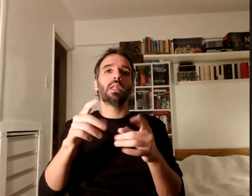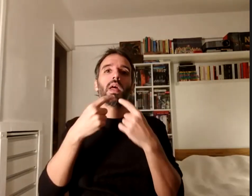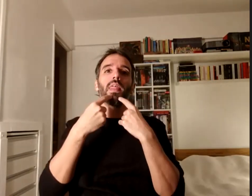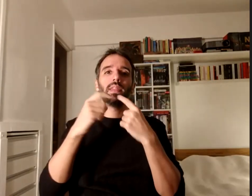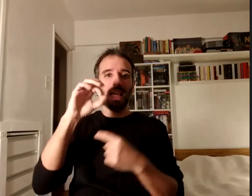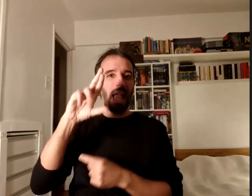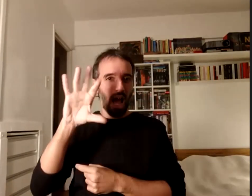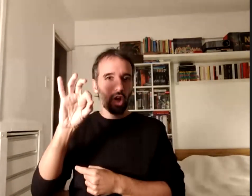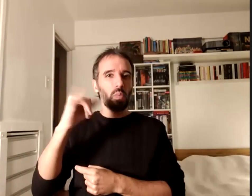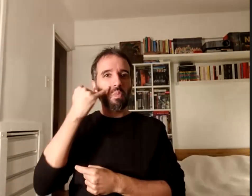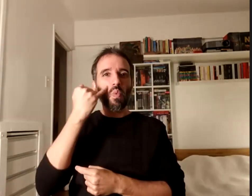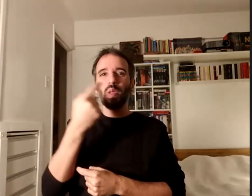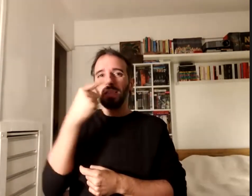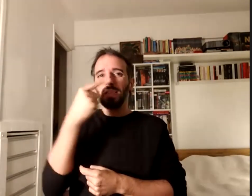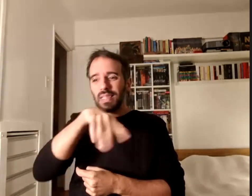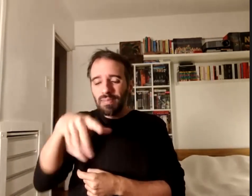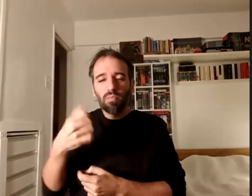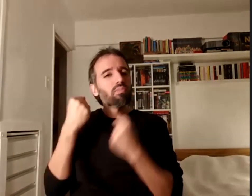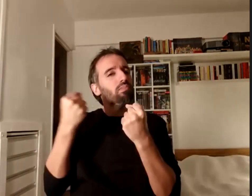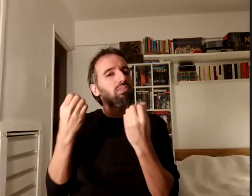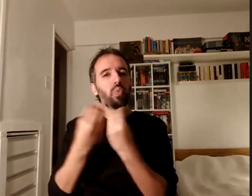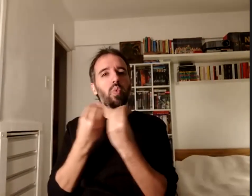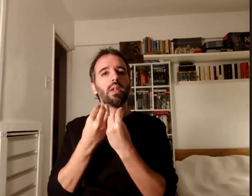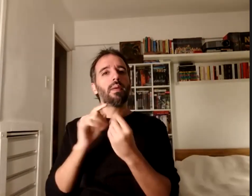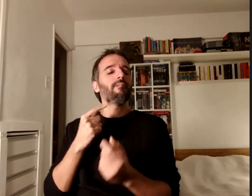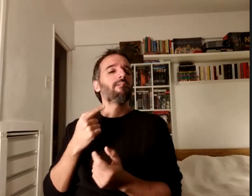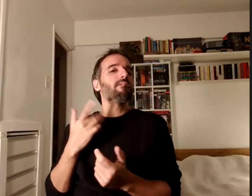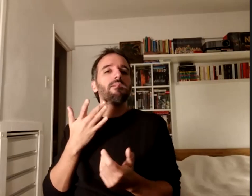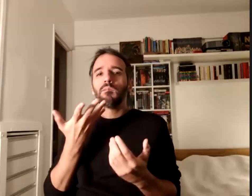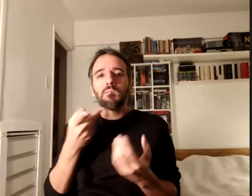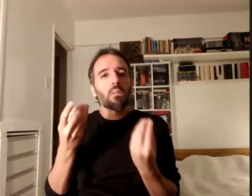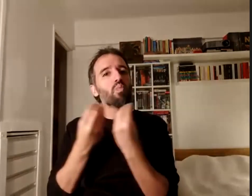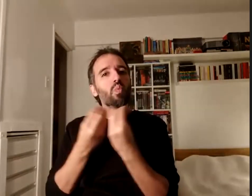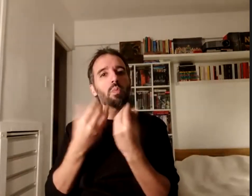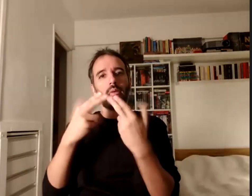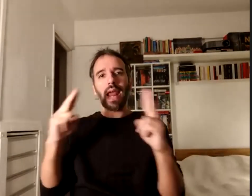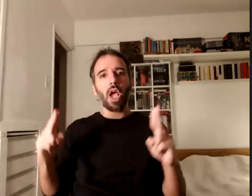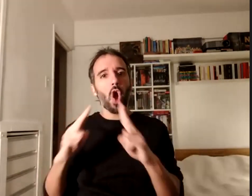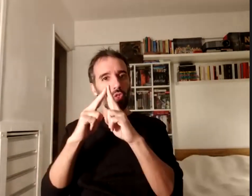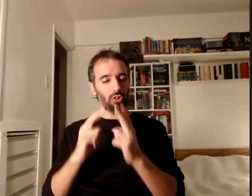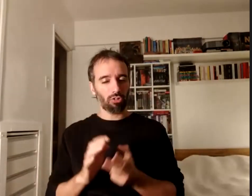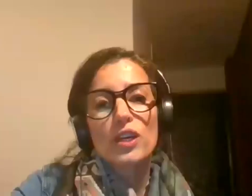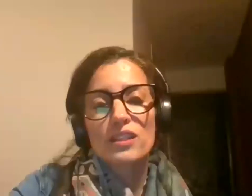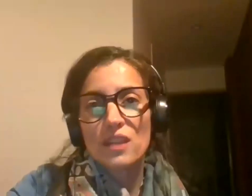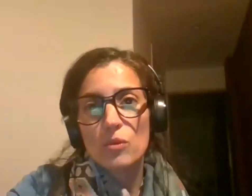nutritivos y muy estimulantes y hasta placenteros poder encontrarnos no solamente entre aquellos que estamos